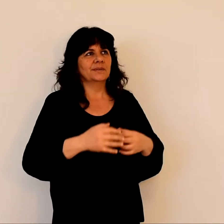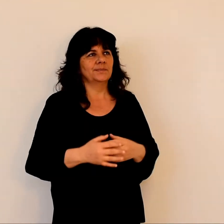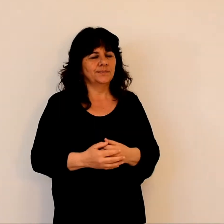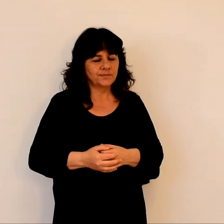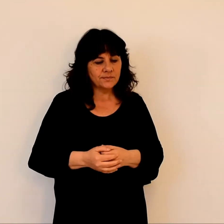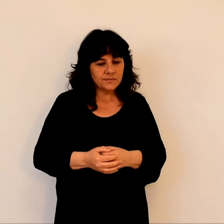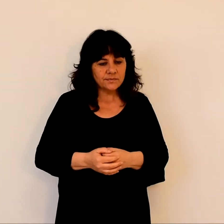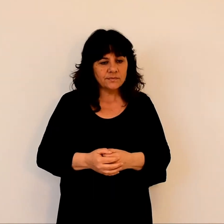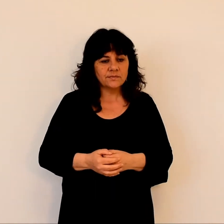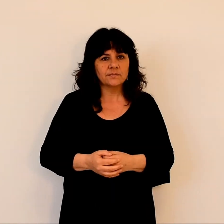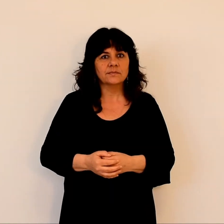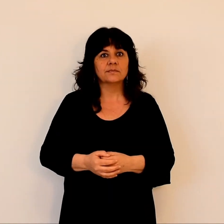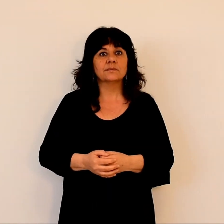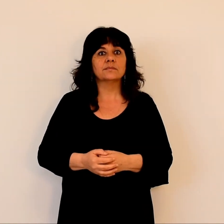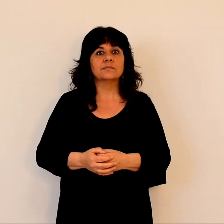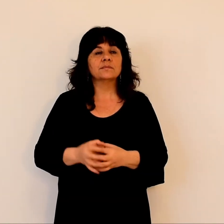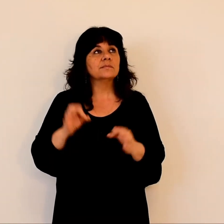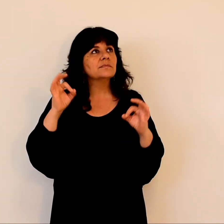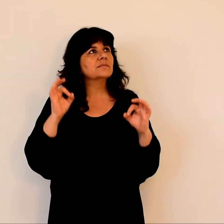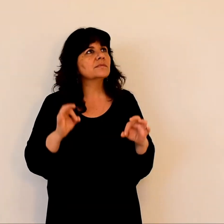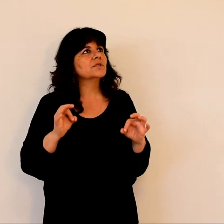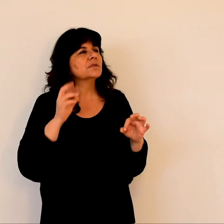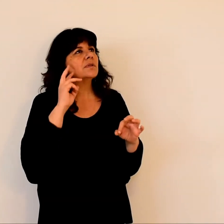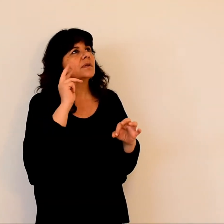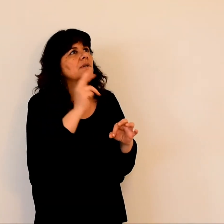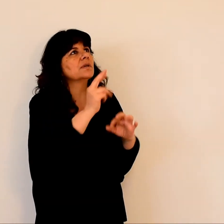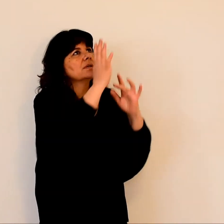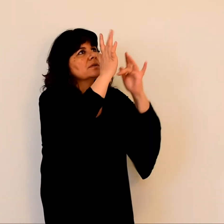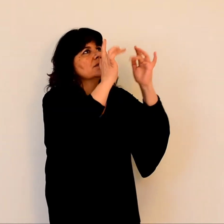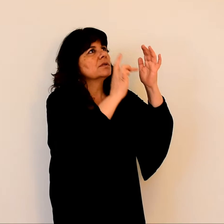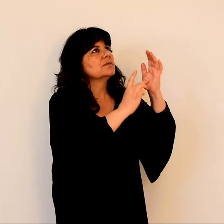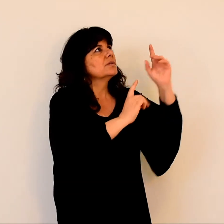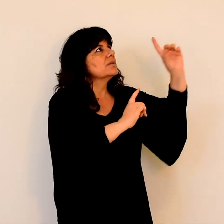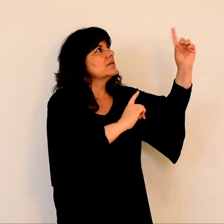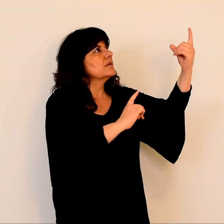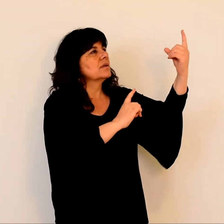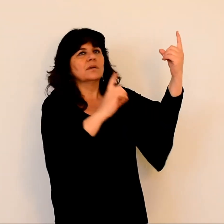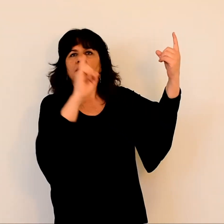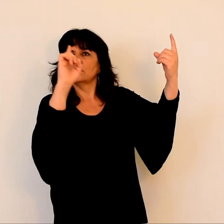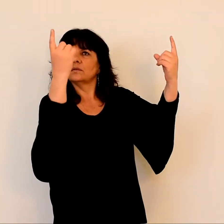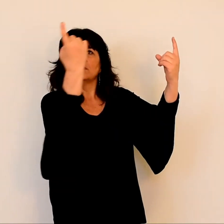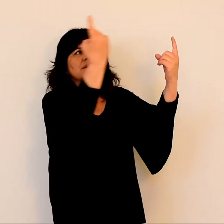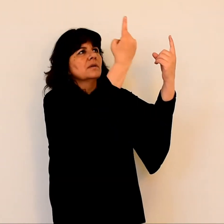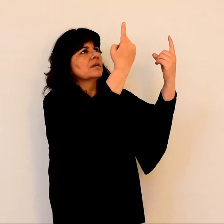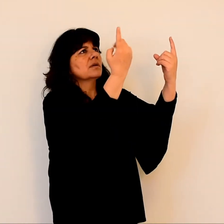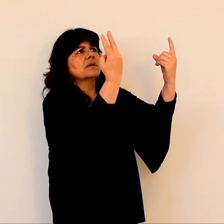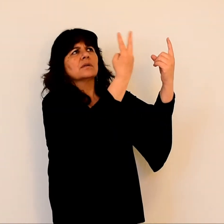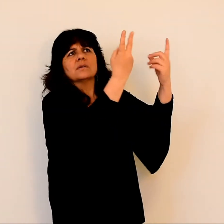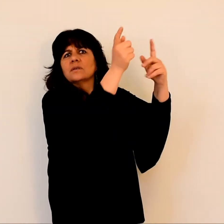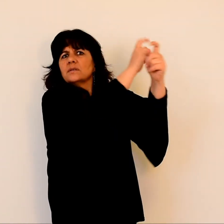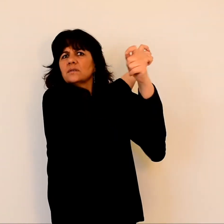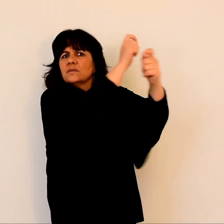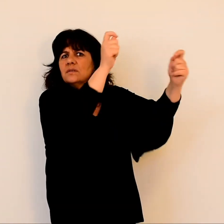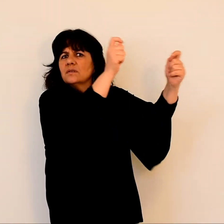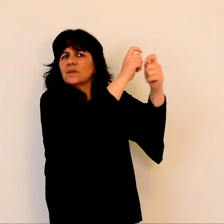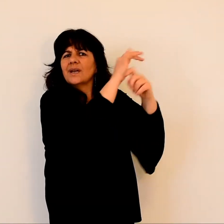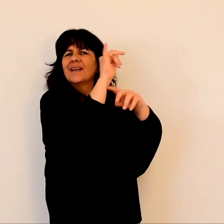Voici que deux hommes s'entretenaient avec lui, c'était Moïse et Élie, apparus dans la gloire.